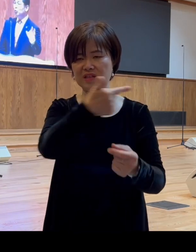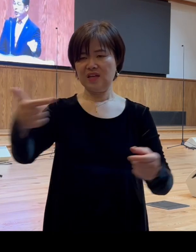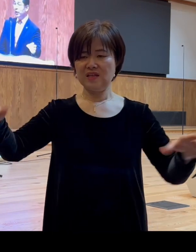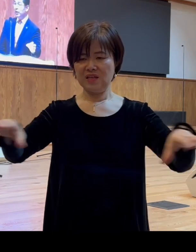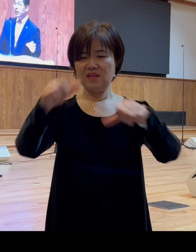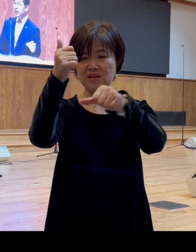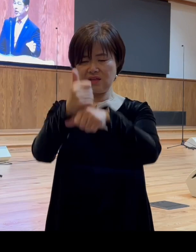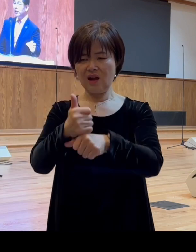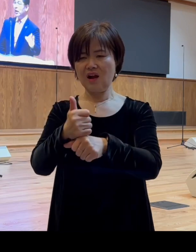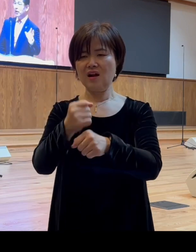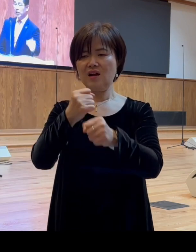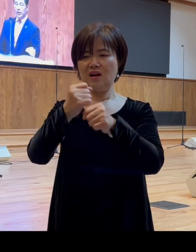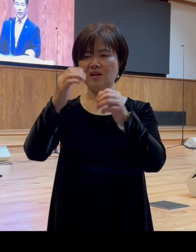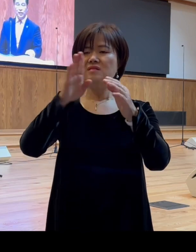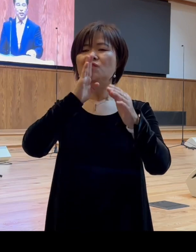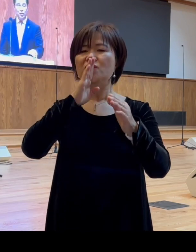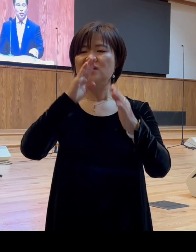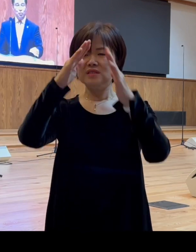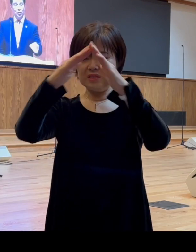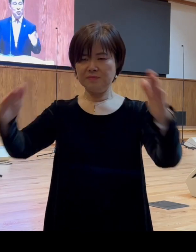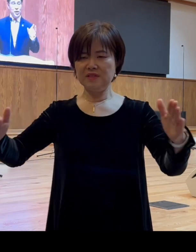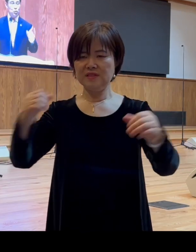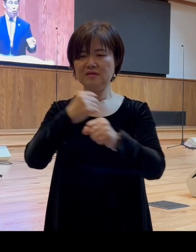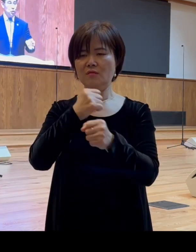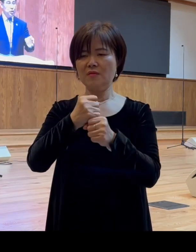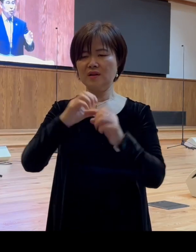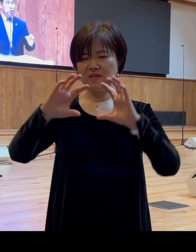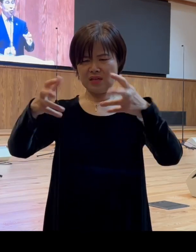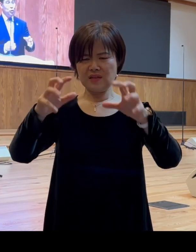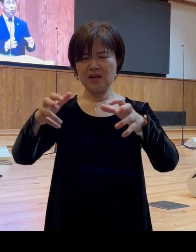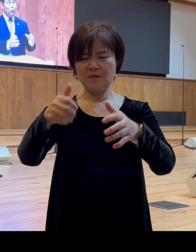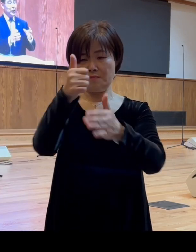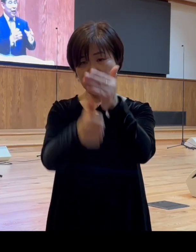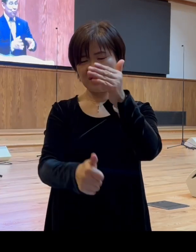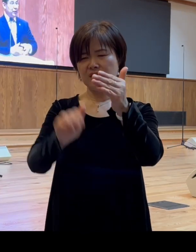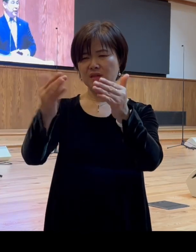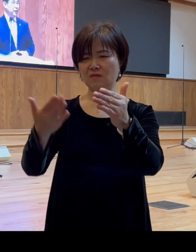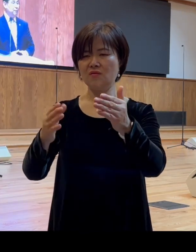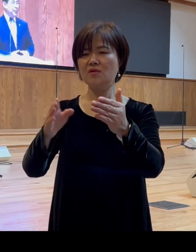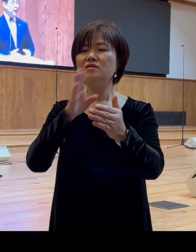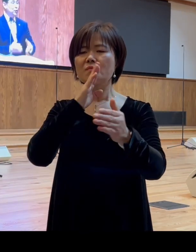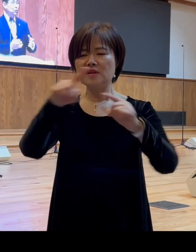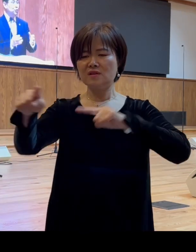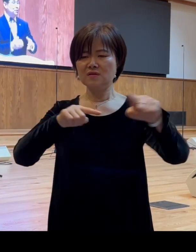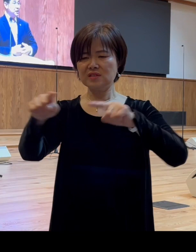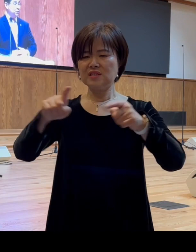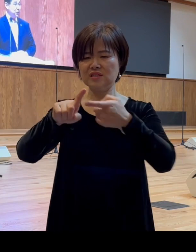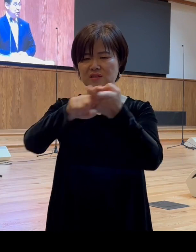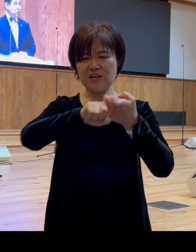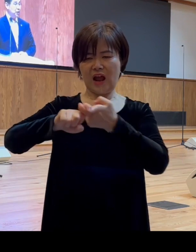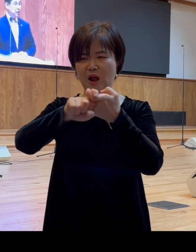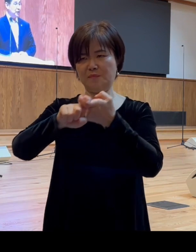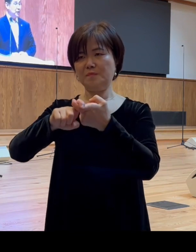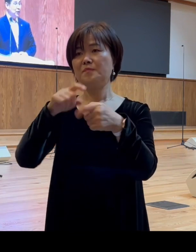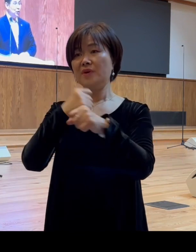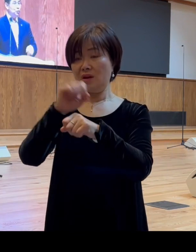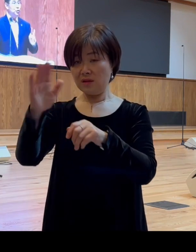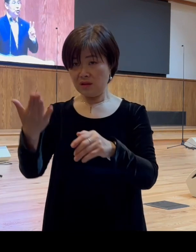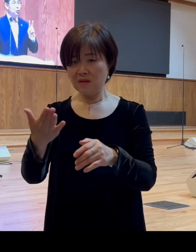타락했다 정말 어떤 세속적인 정치 권력과 야합했다 이런 부분을 말씀드렸습니다 그럼 그 두